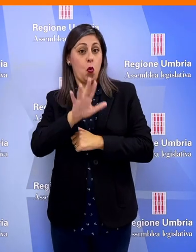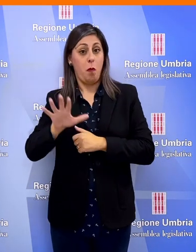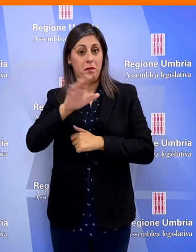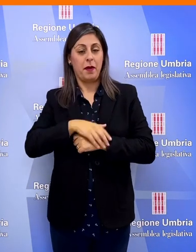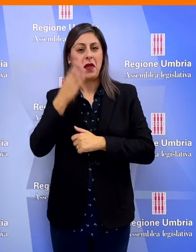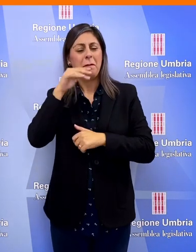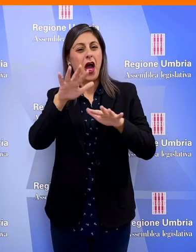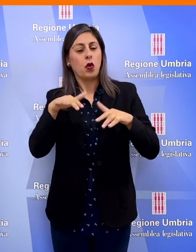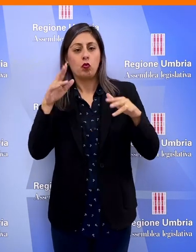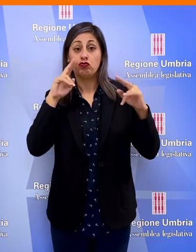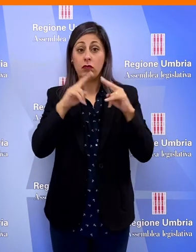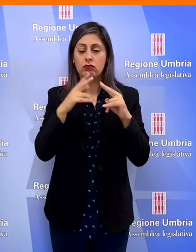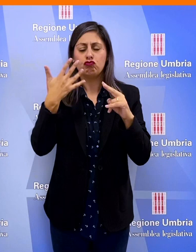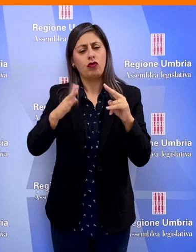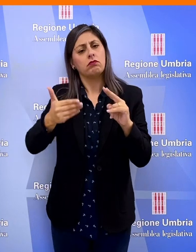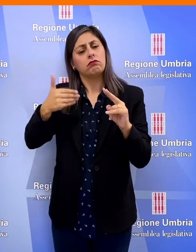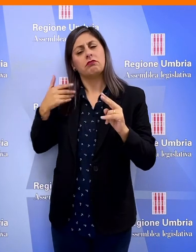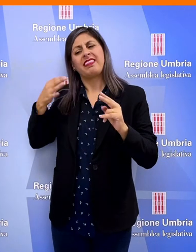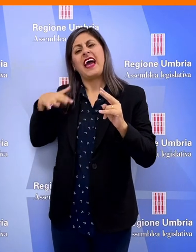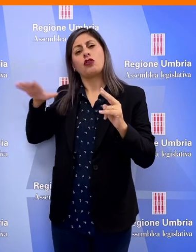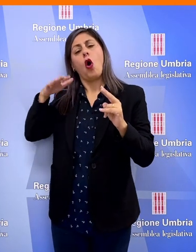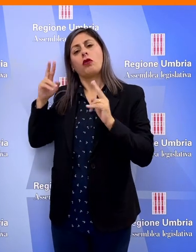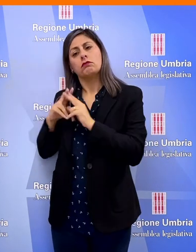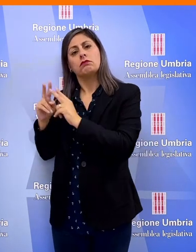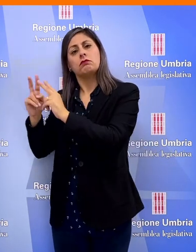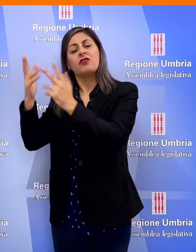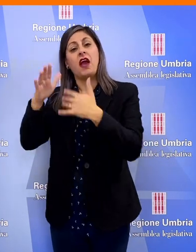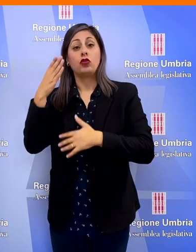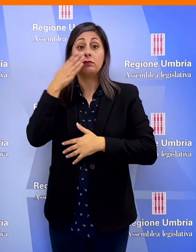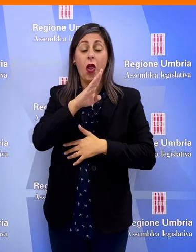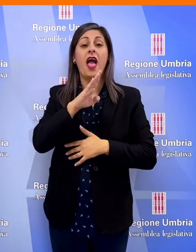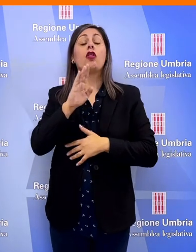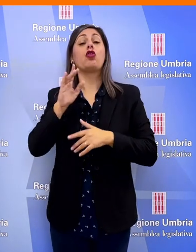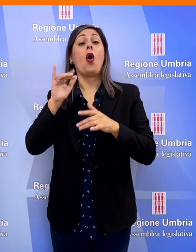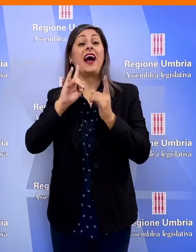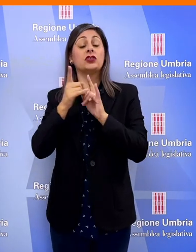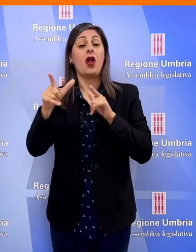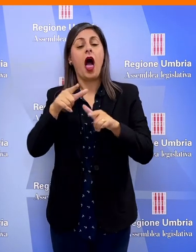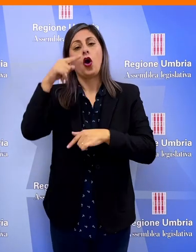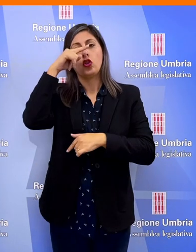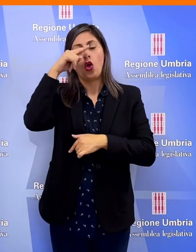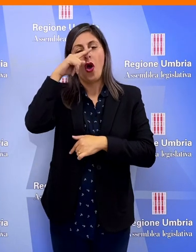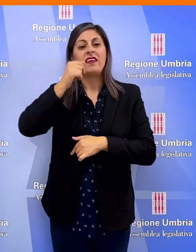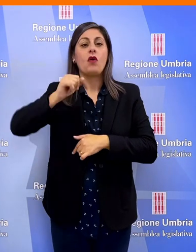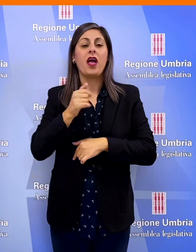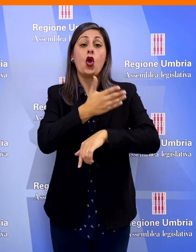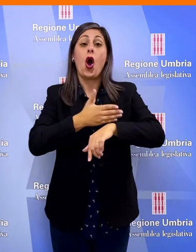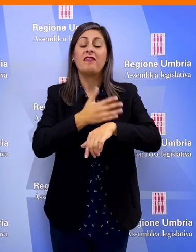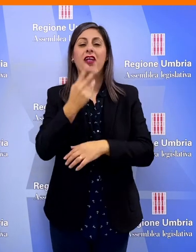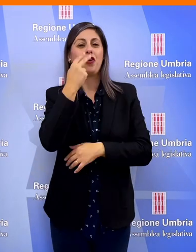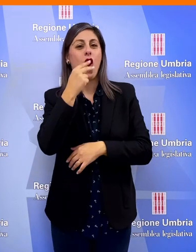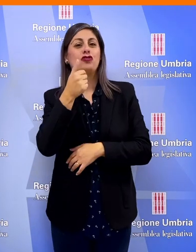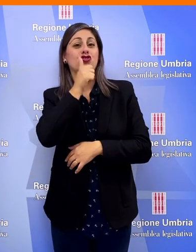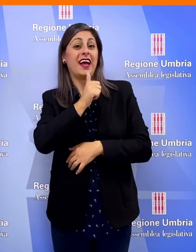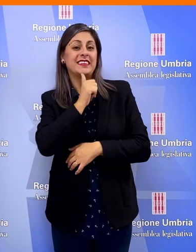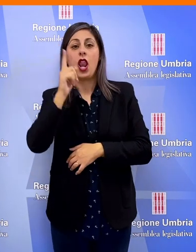Umbria La seduta di Perugia fa seguita agli incontri territoriali già svolti dalla commissione a Spoleto, Castiglione del Lago, Todi, Foligno, Orvieto,